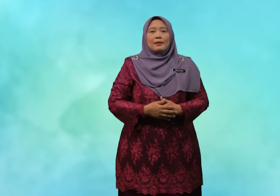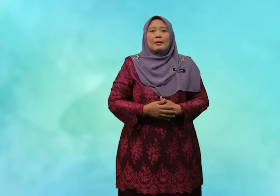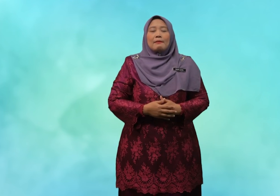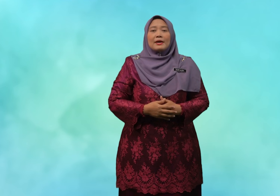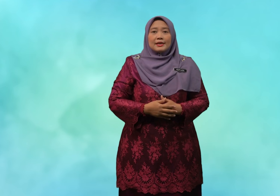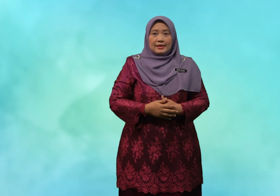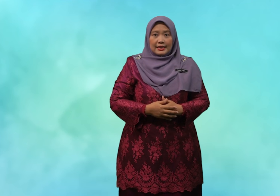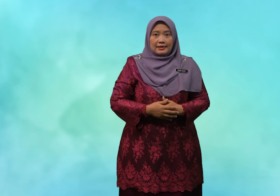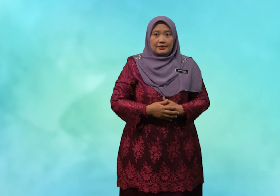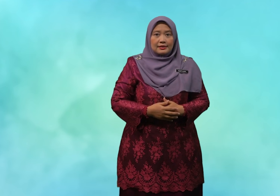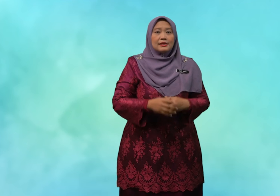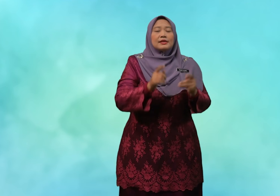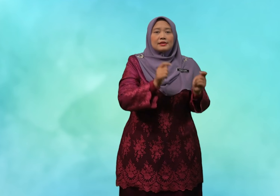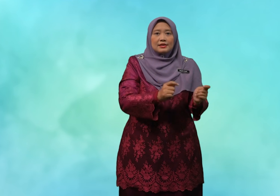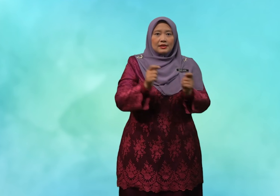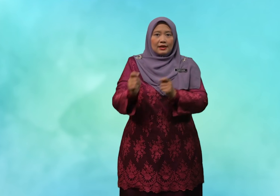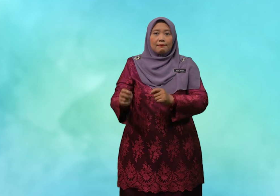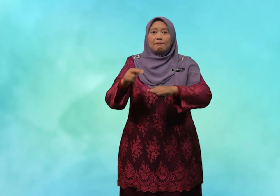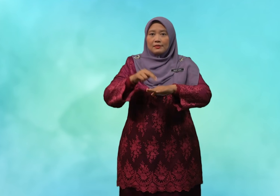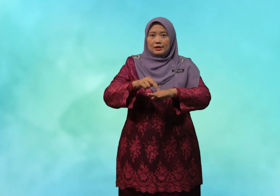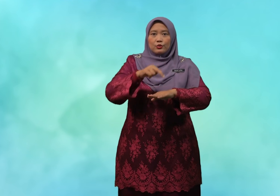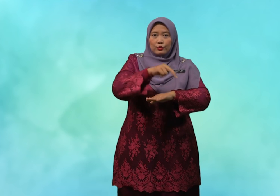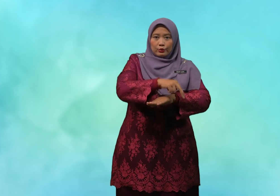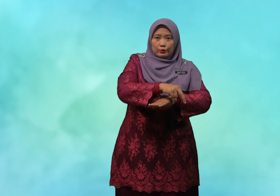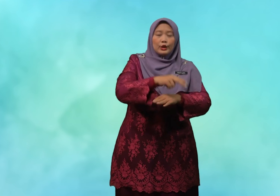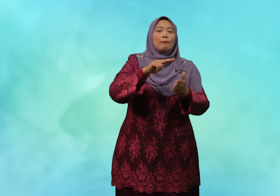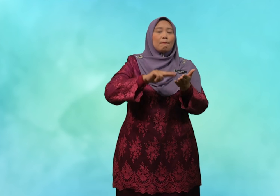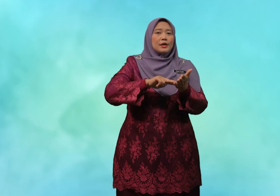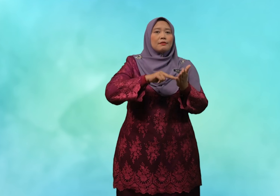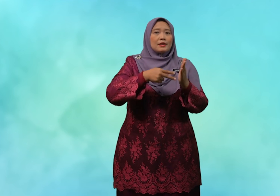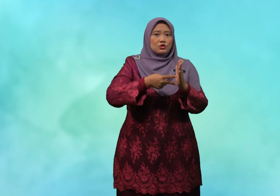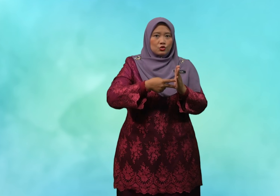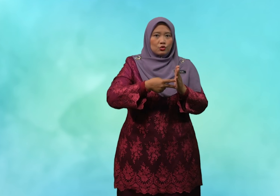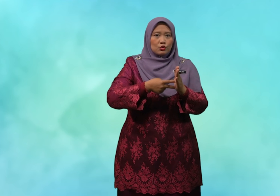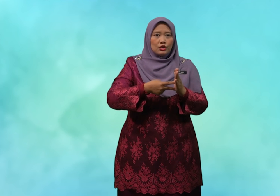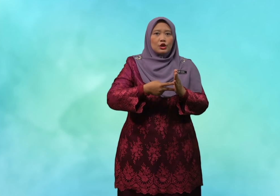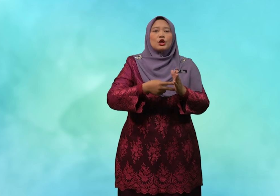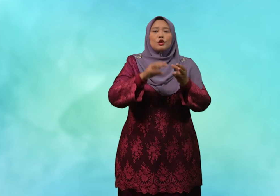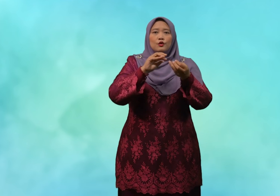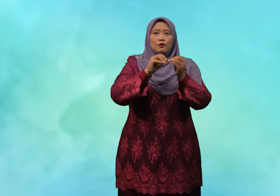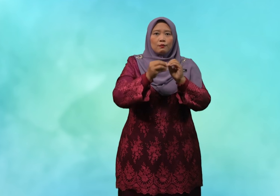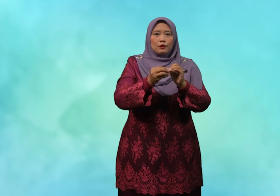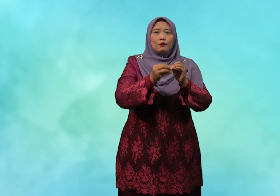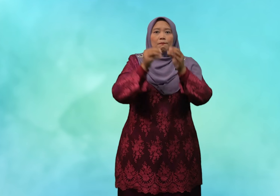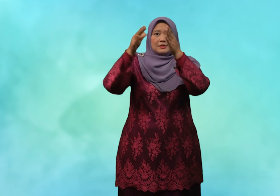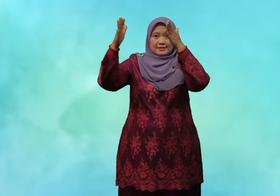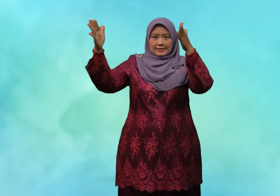manakala tertib menurun bermaksud nombor besar